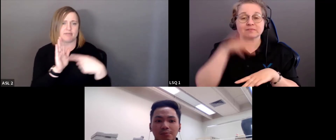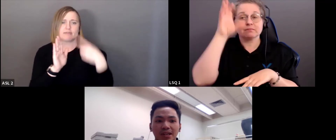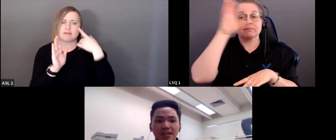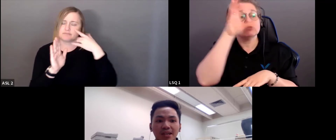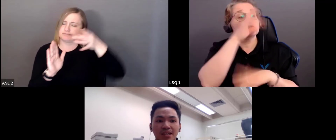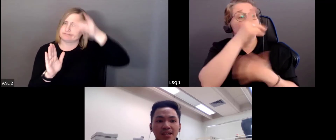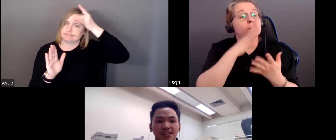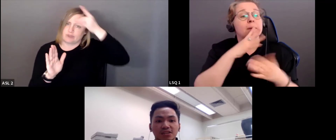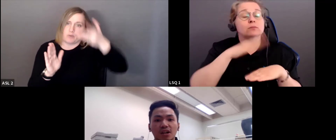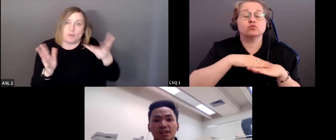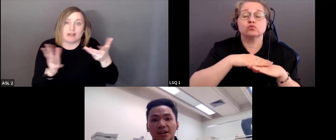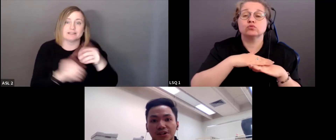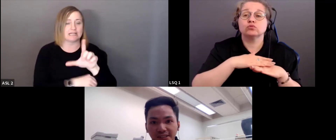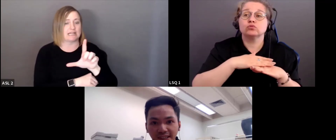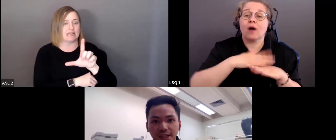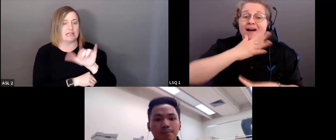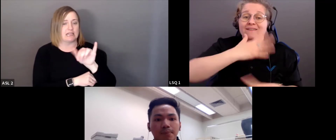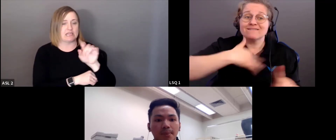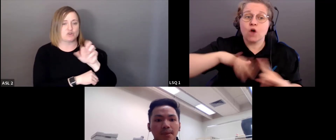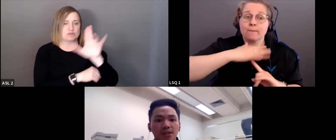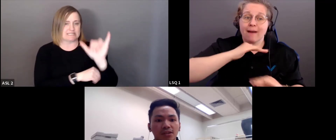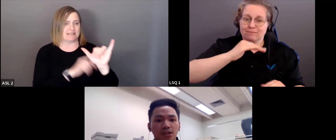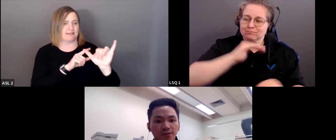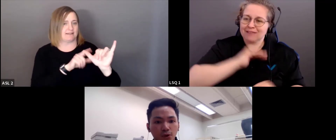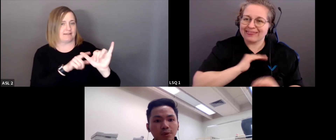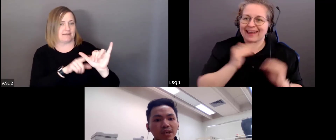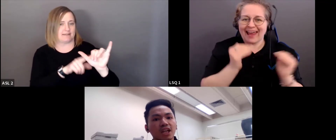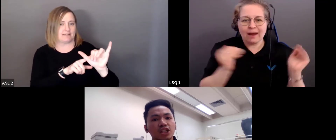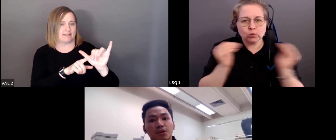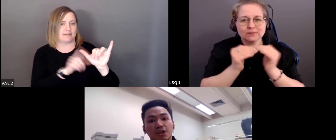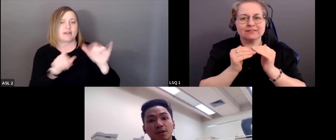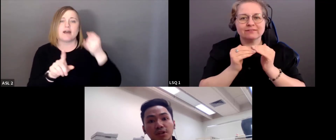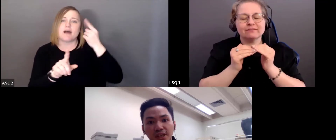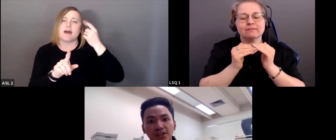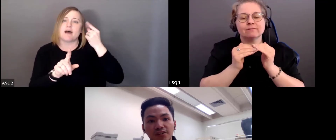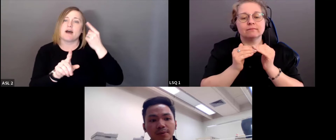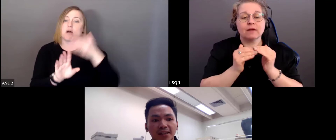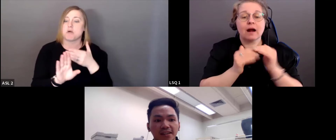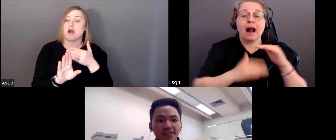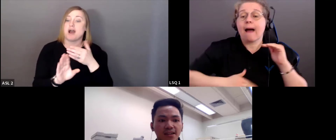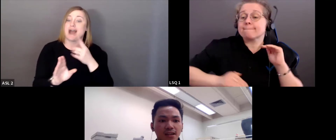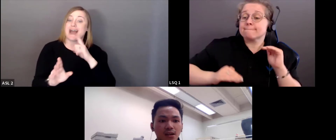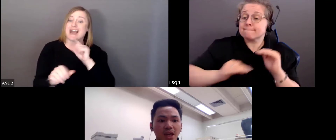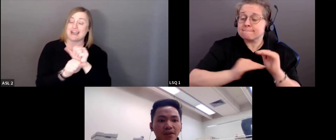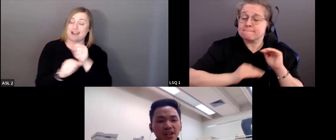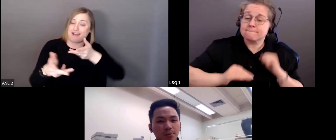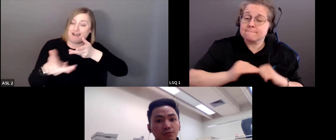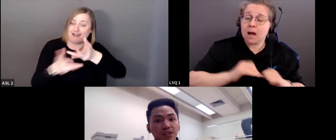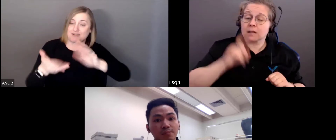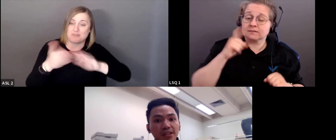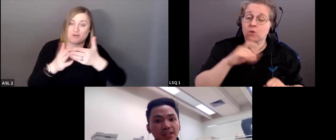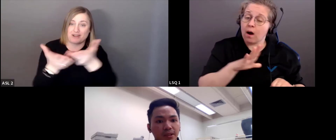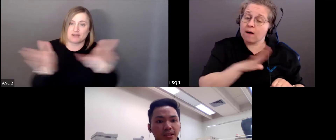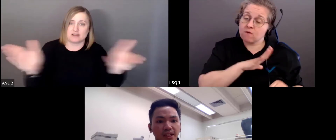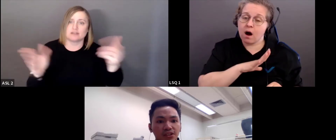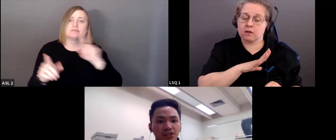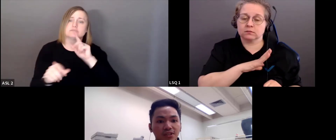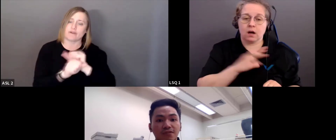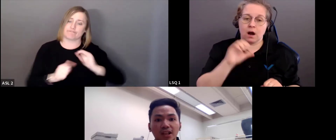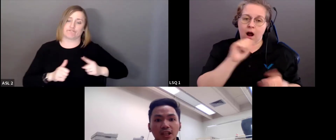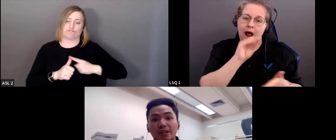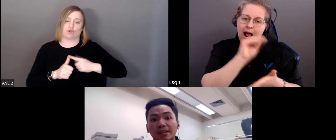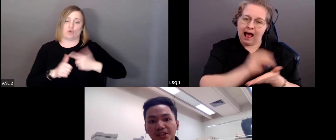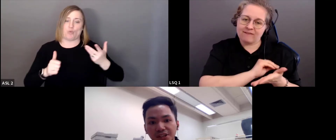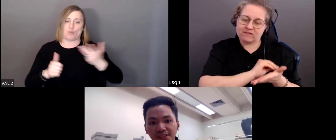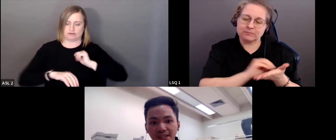inclusif, quels sont les principes fondamentaux? Le premier, à mon avis, c'est l'alphabétisation. Avant